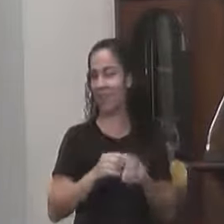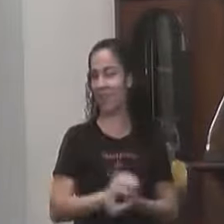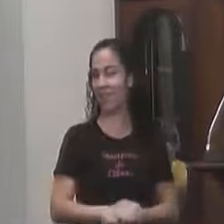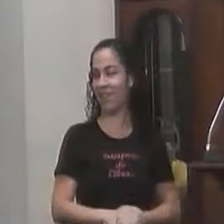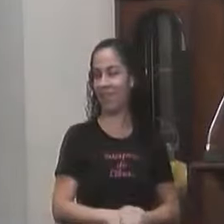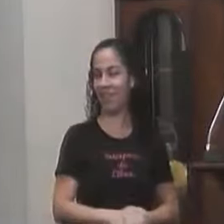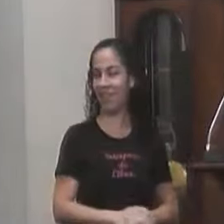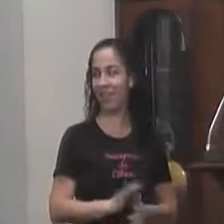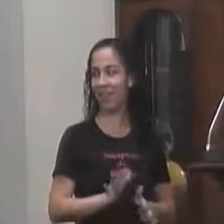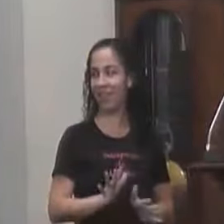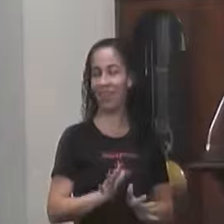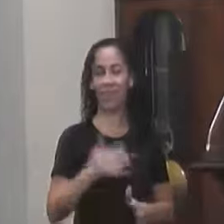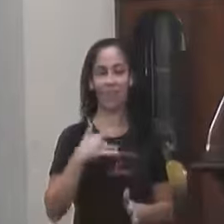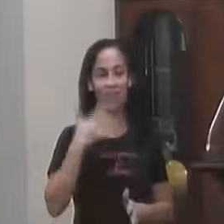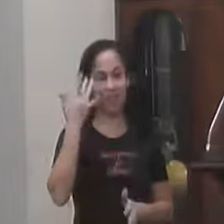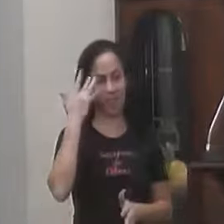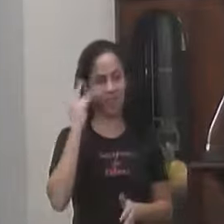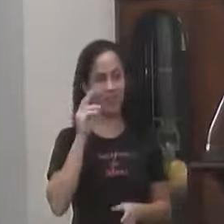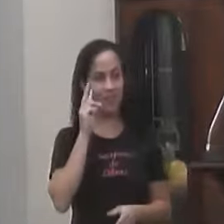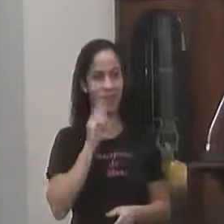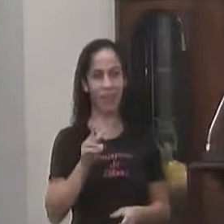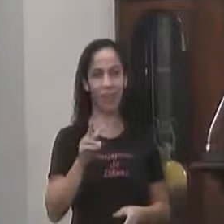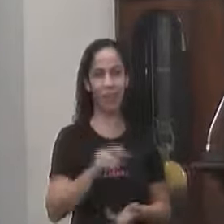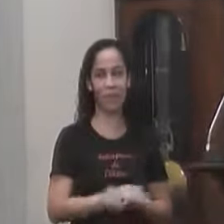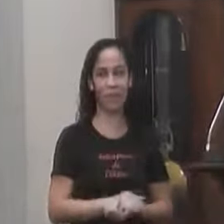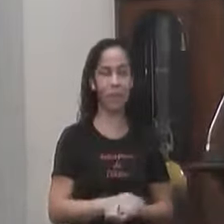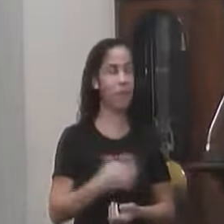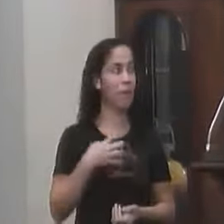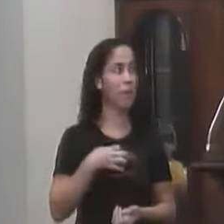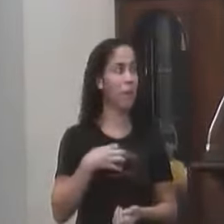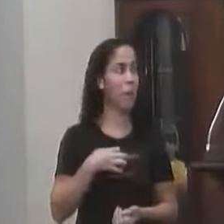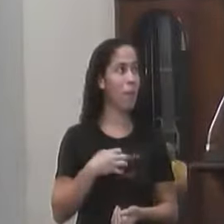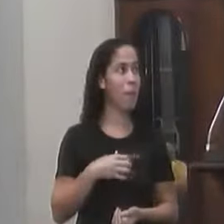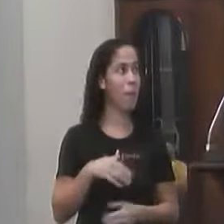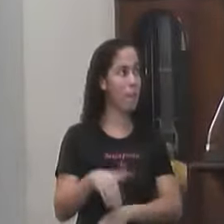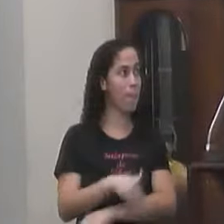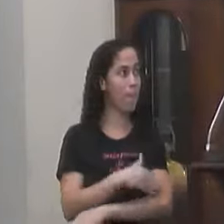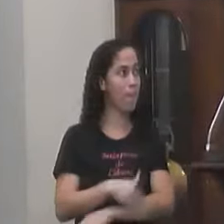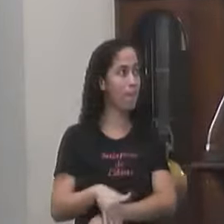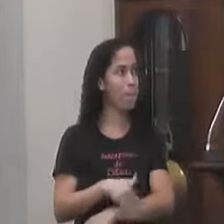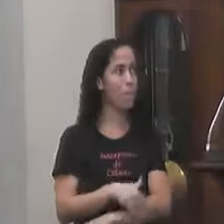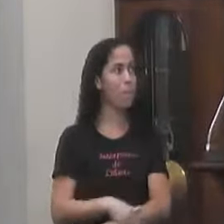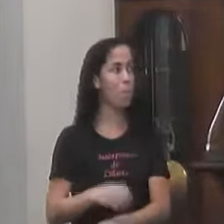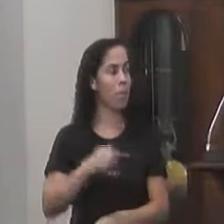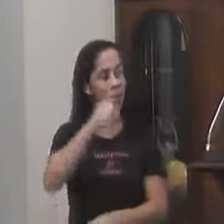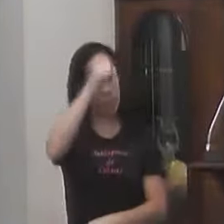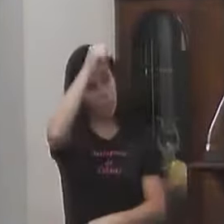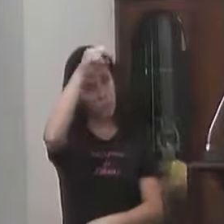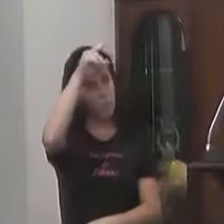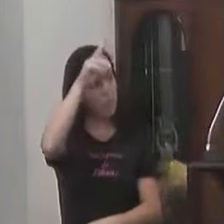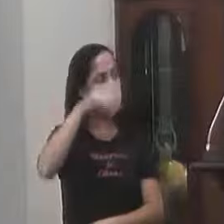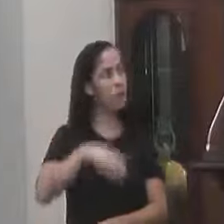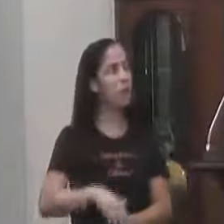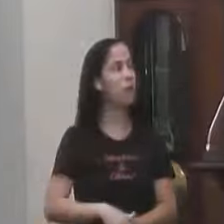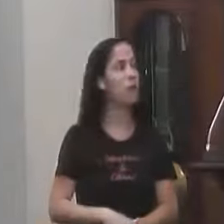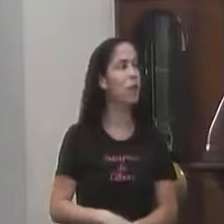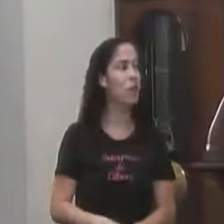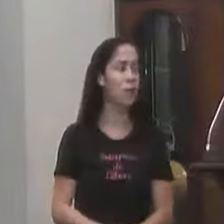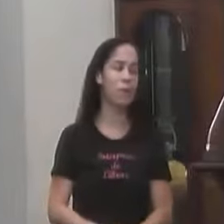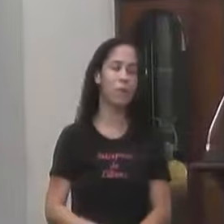Mas eu acho E vejo E vejo sinto Na rua Que o prefeito Fernandinho Graça